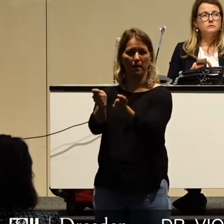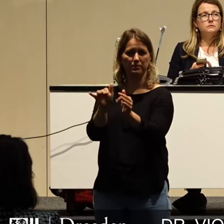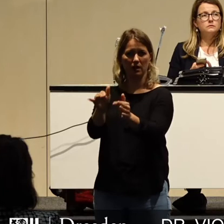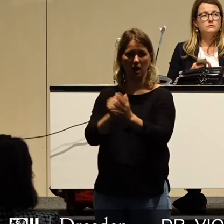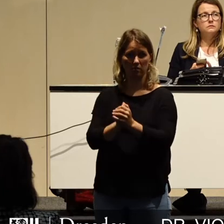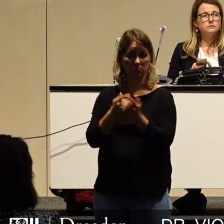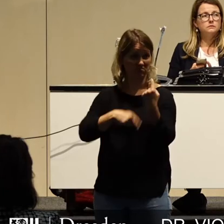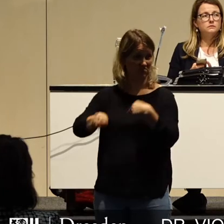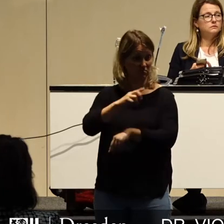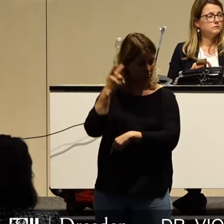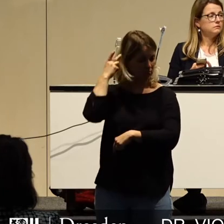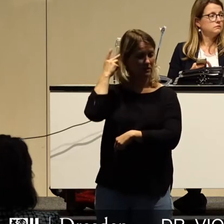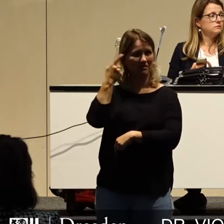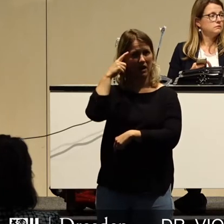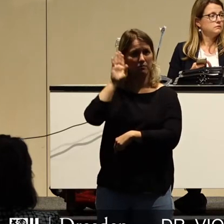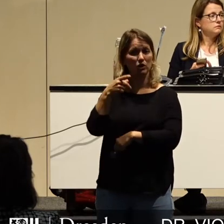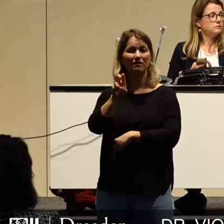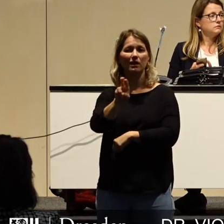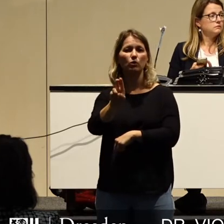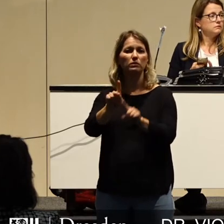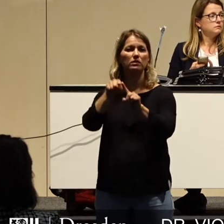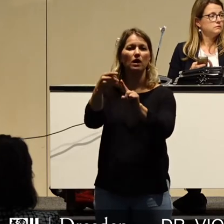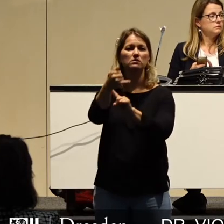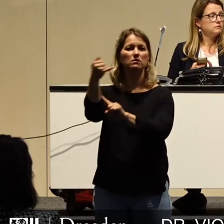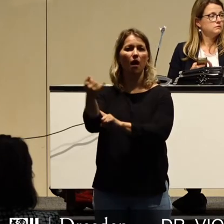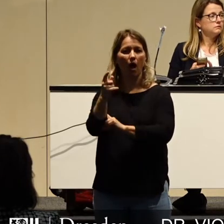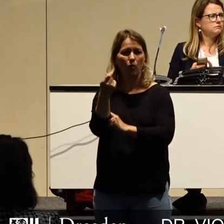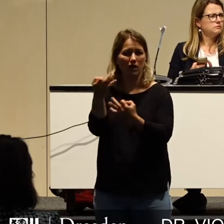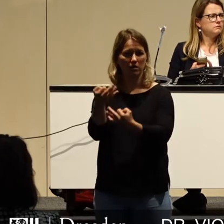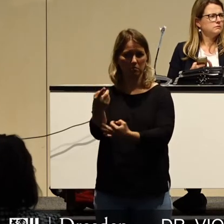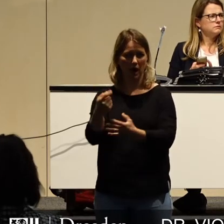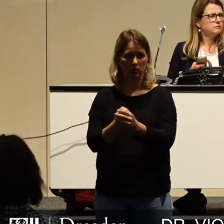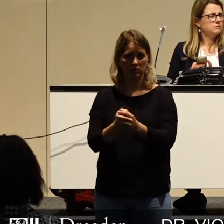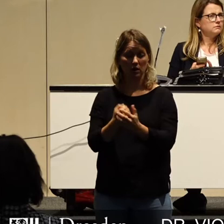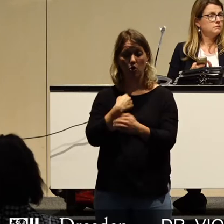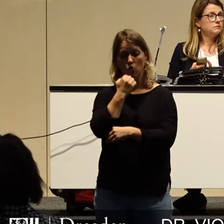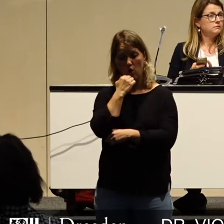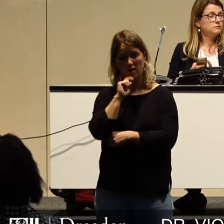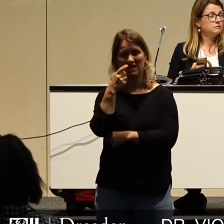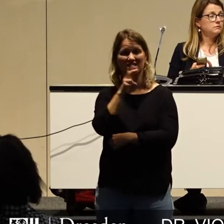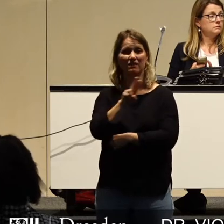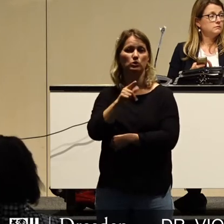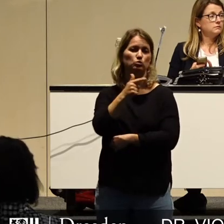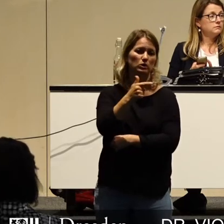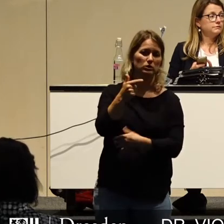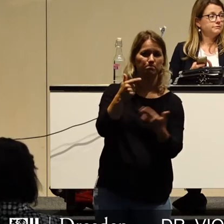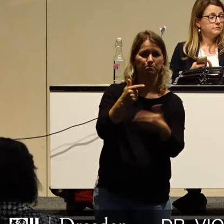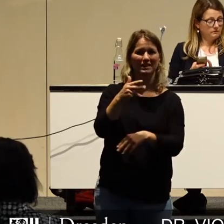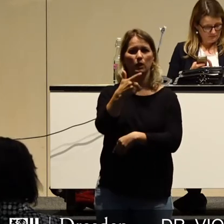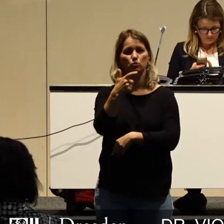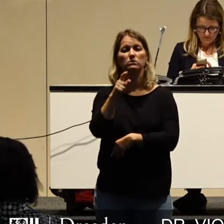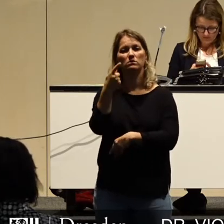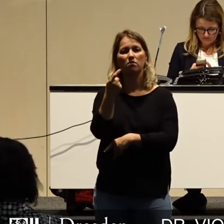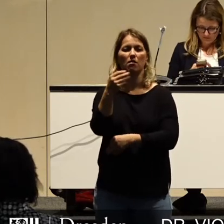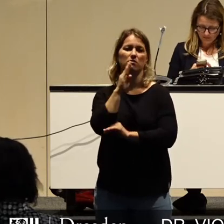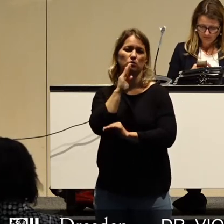wussten und wissen wir alle, im nächsten Jahr Geld brauchen, bevor es sich hoffentlich ab 2022, 2023 konsolidieren